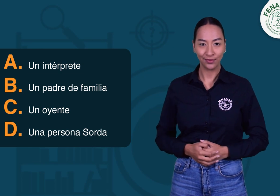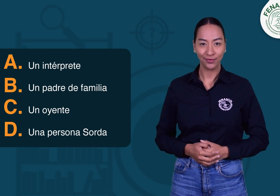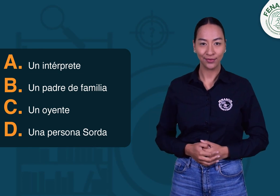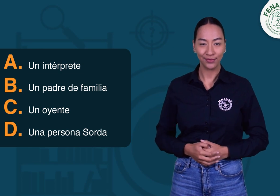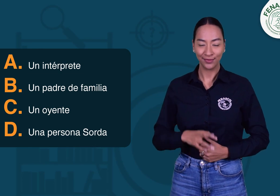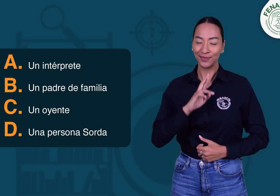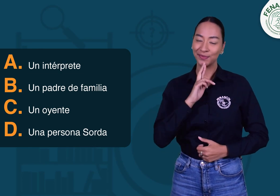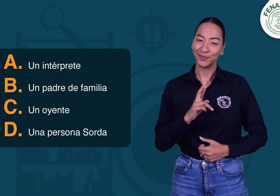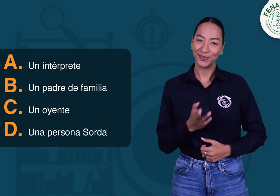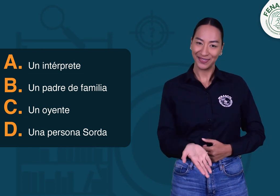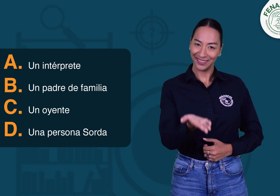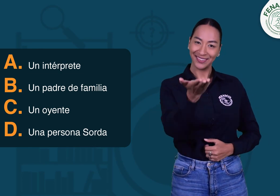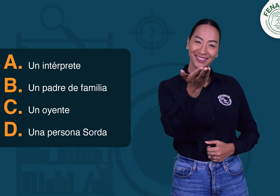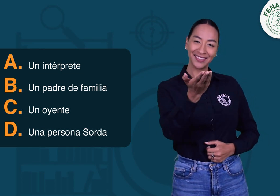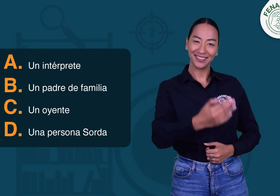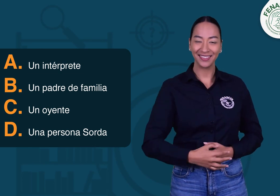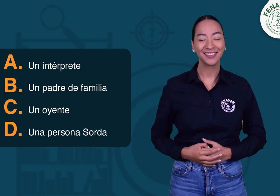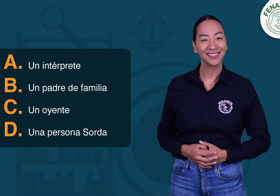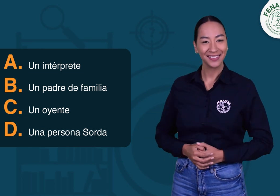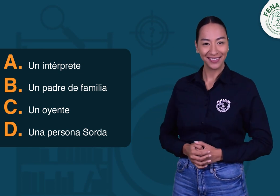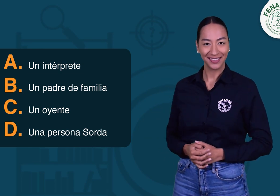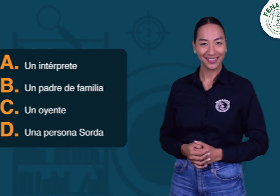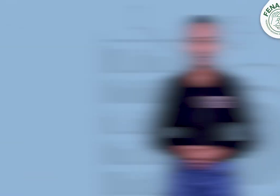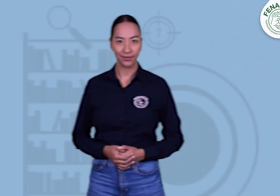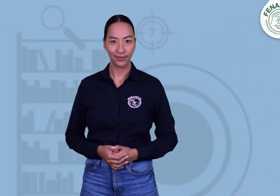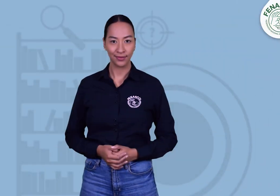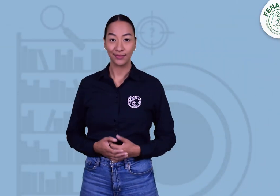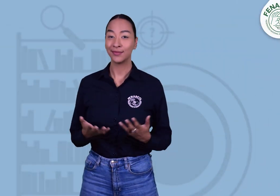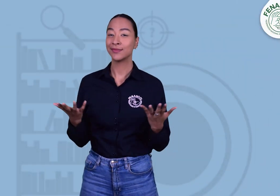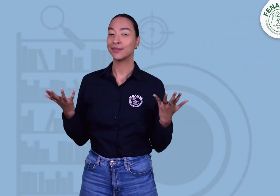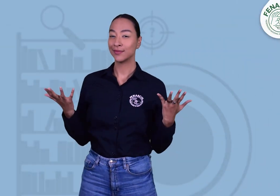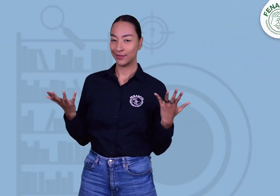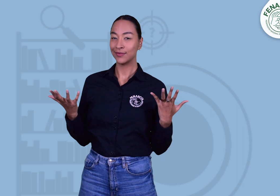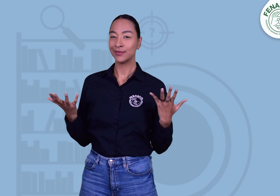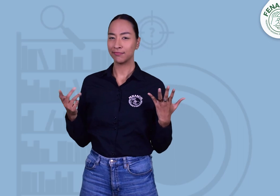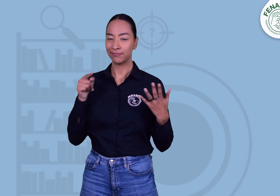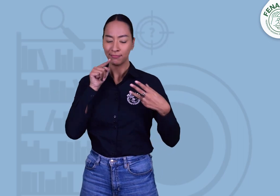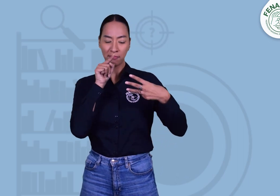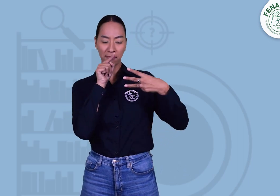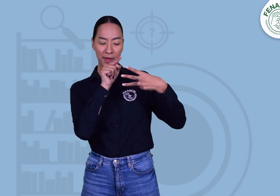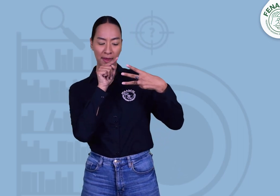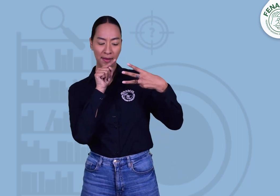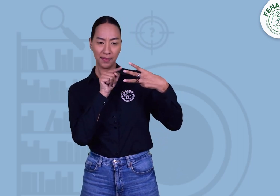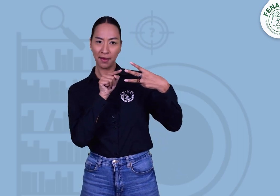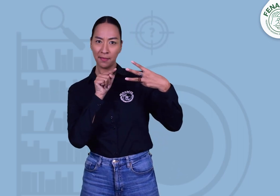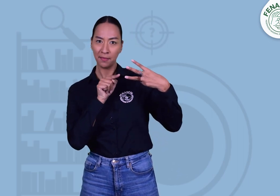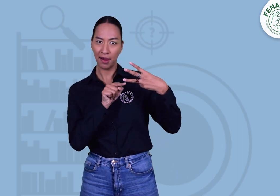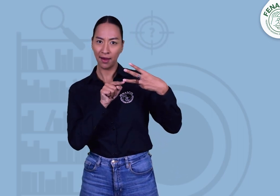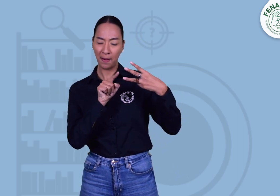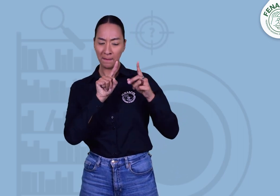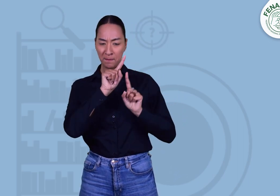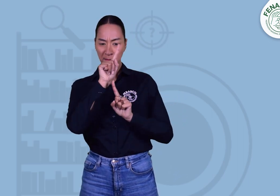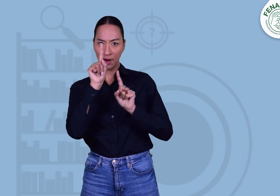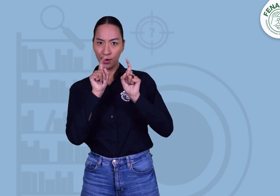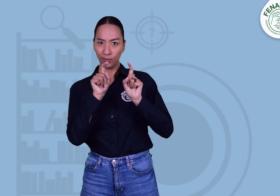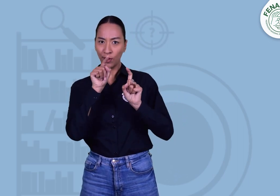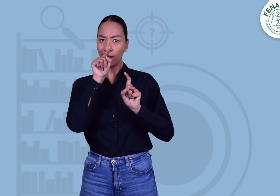Responde... Responde... Responde... Te invito a que nos dejes tus